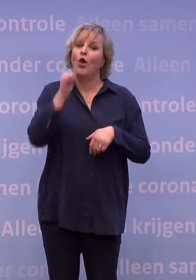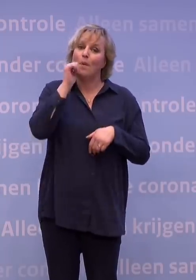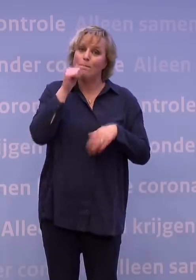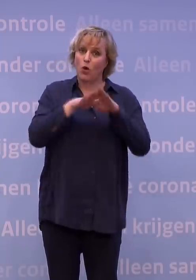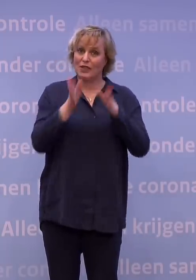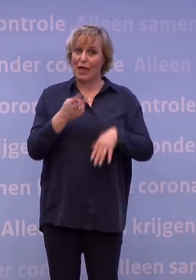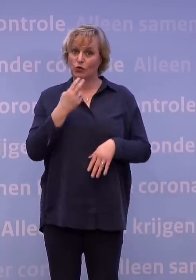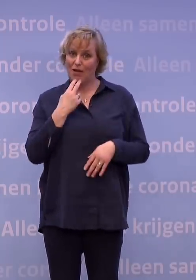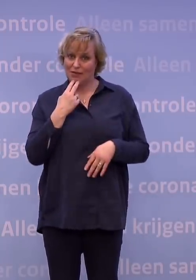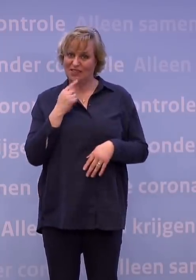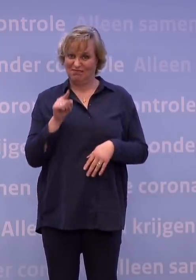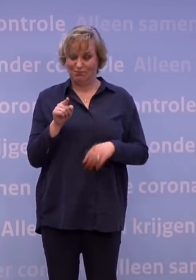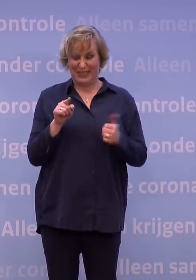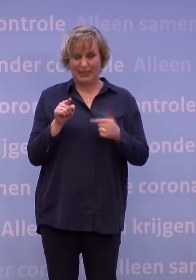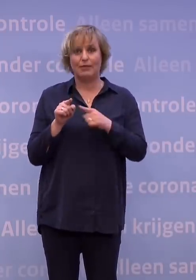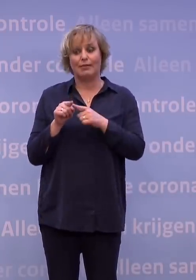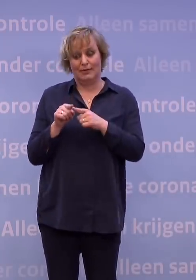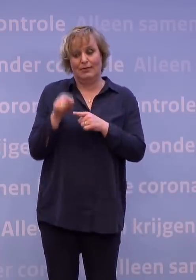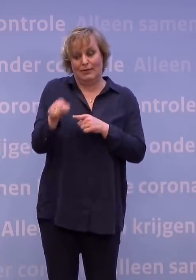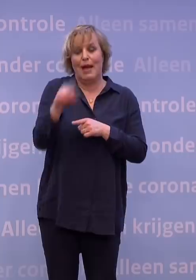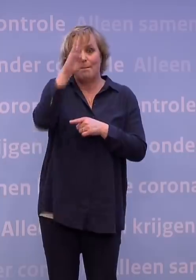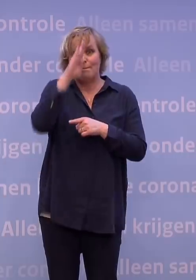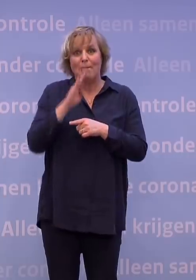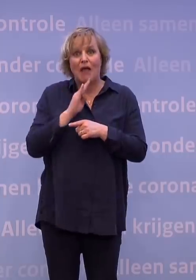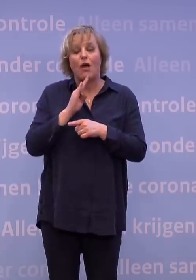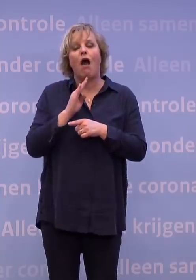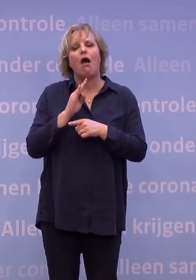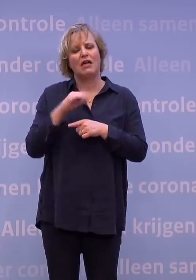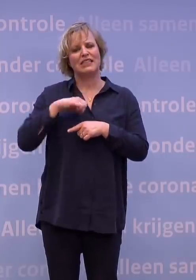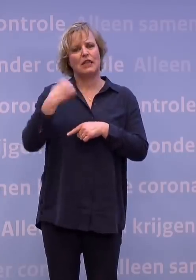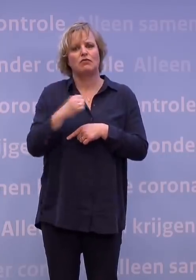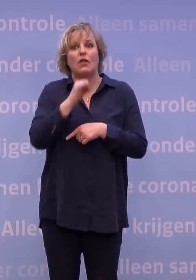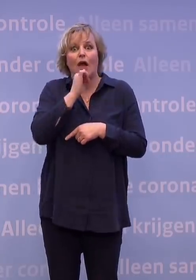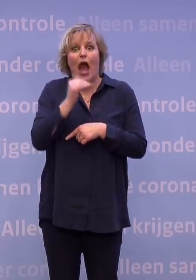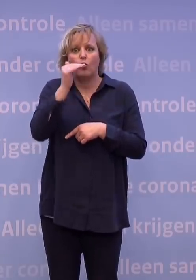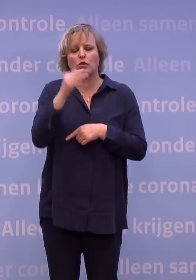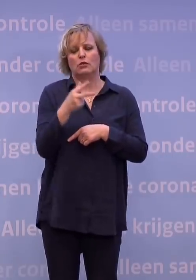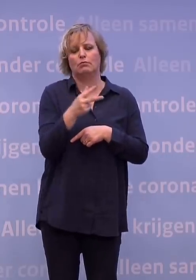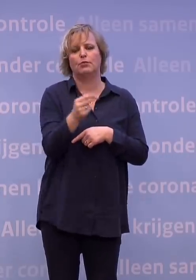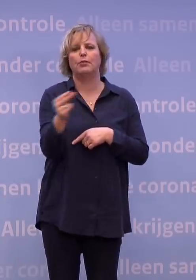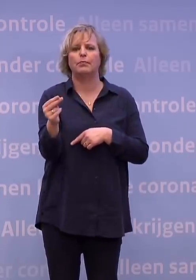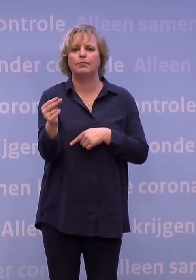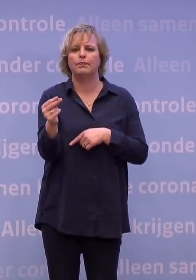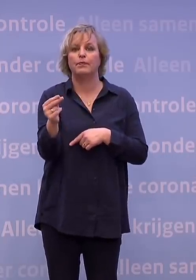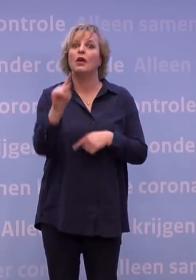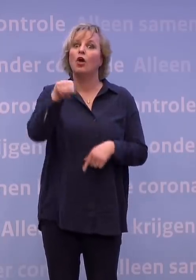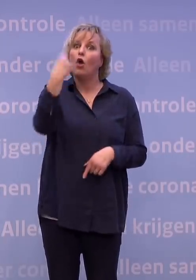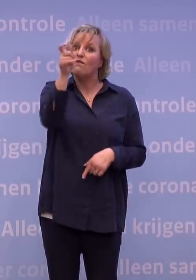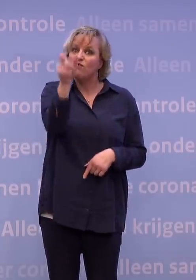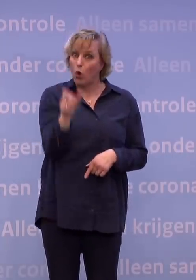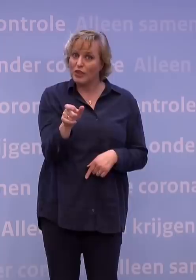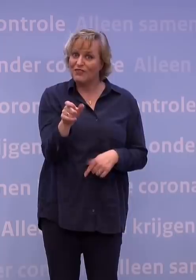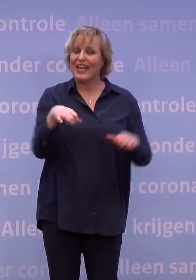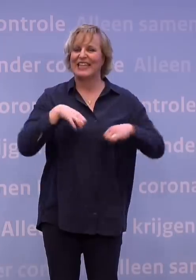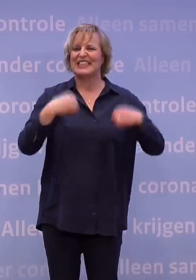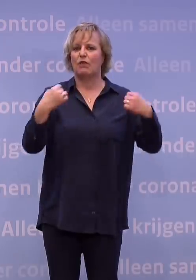aanstaande maandag gaan zij, de kwetsbare ouderen en de gehandicapten die wonen in de kleinschalige woonvormen inenten. En volgende week worden de